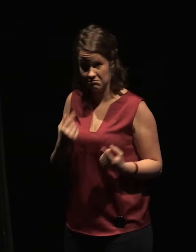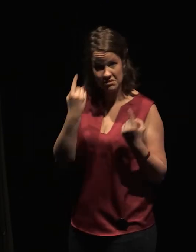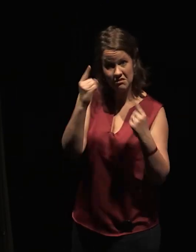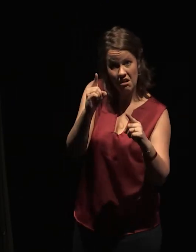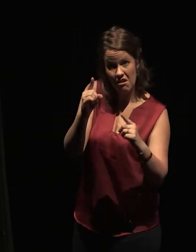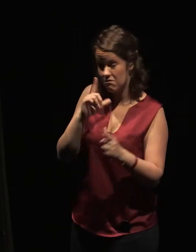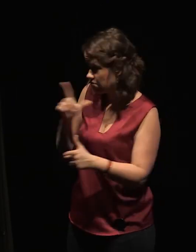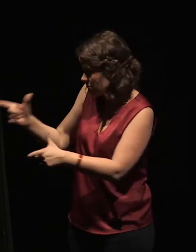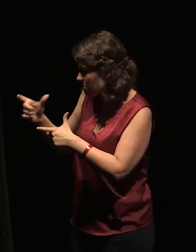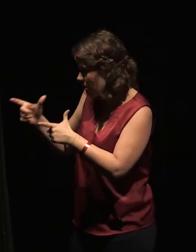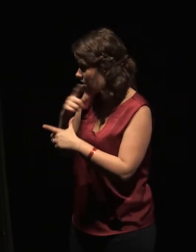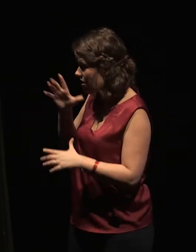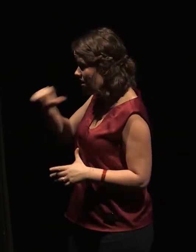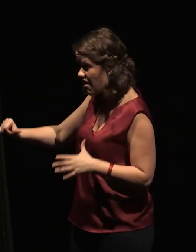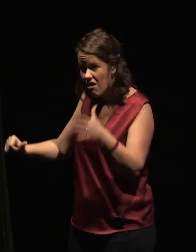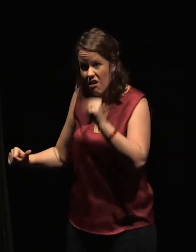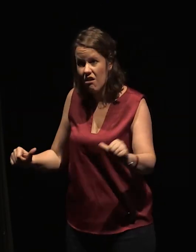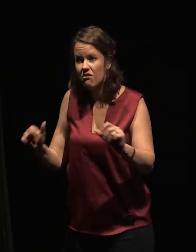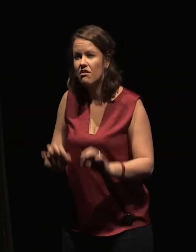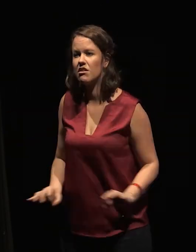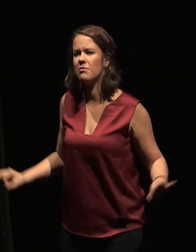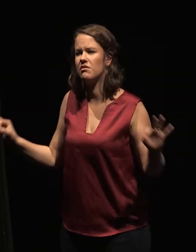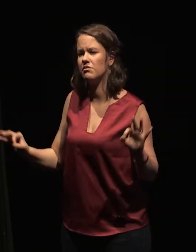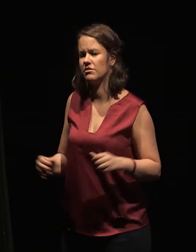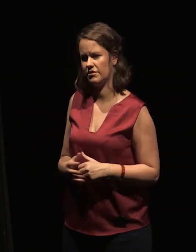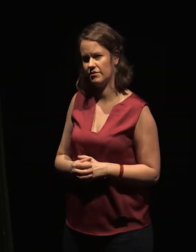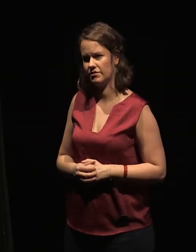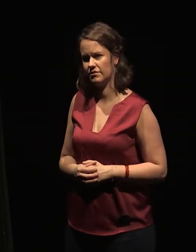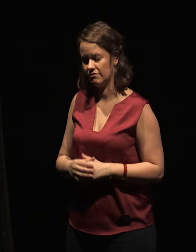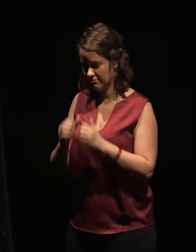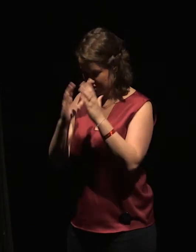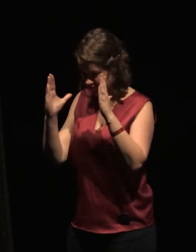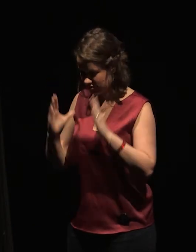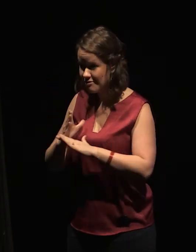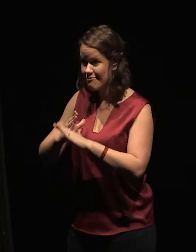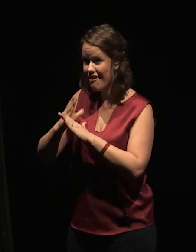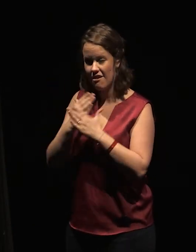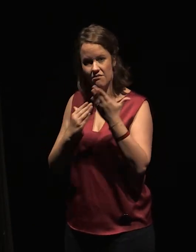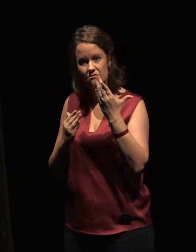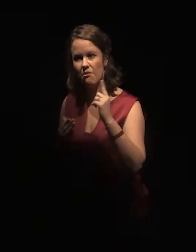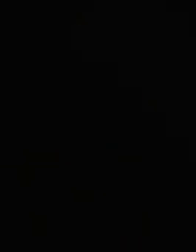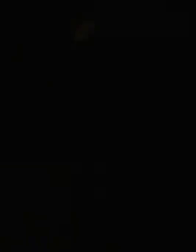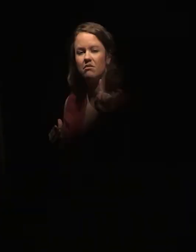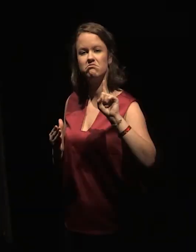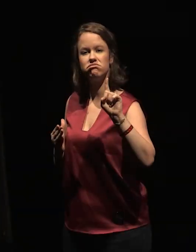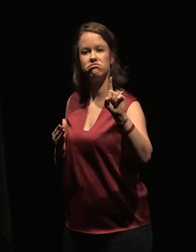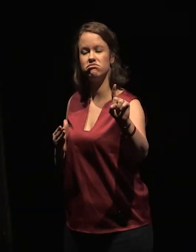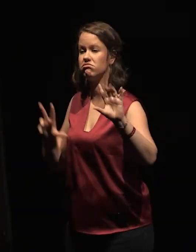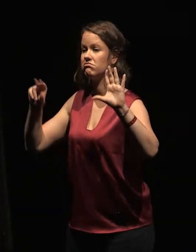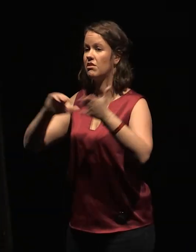que je combats. Puis il sortait de notre masure de bois, parcourait 80 mètres jusqu'à notre maison de